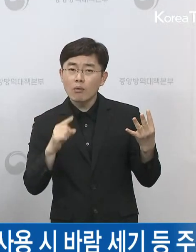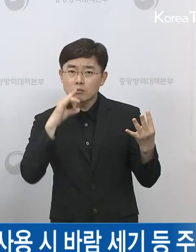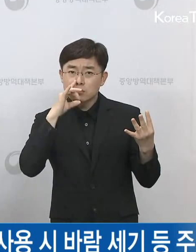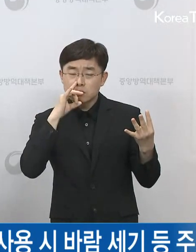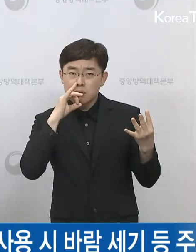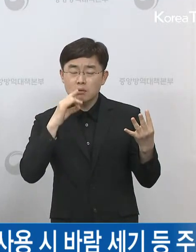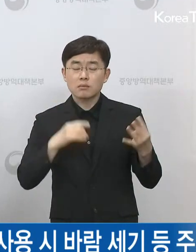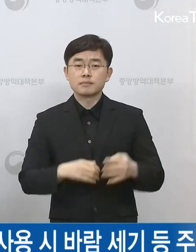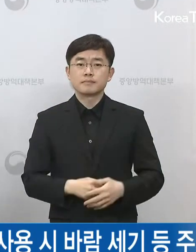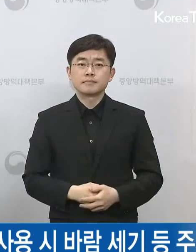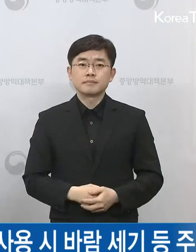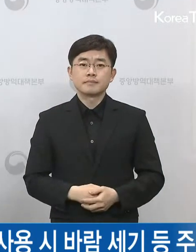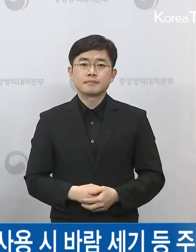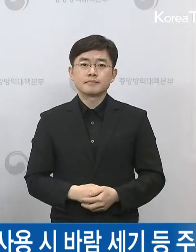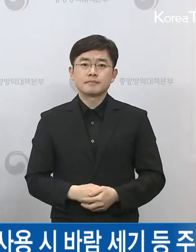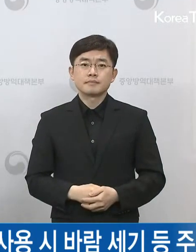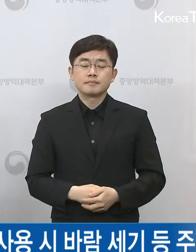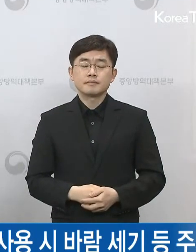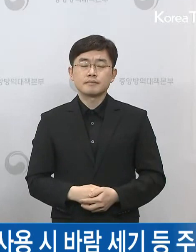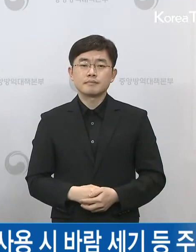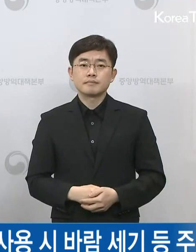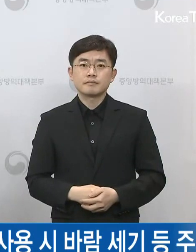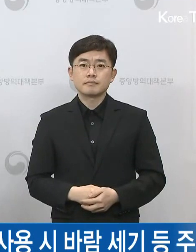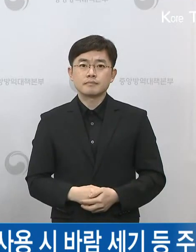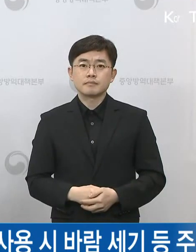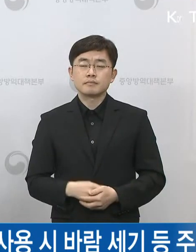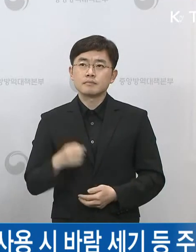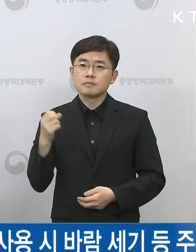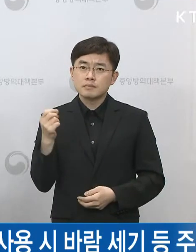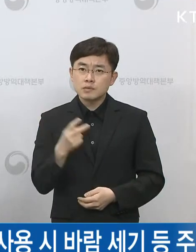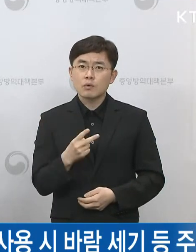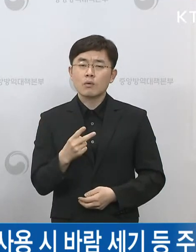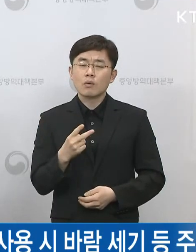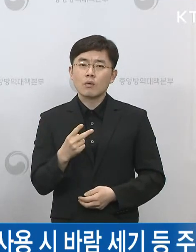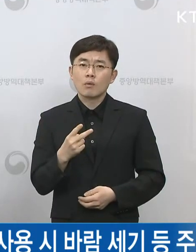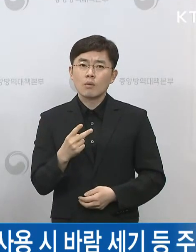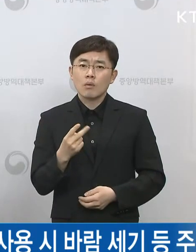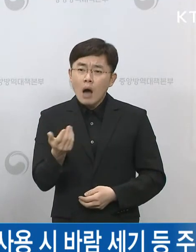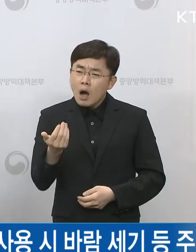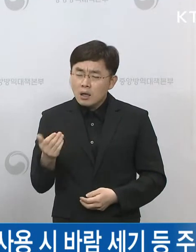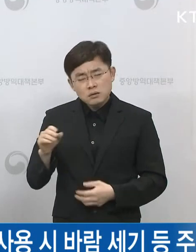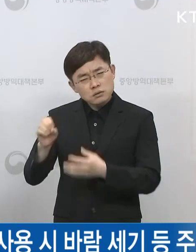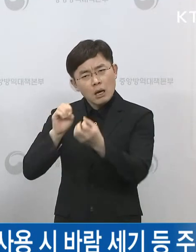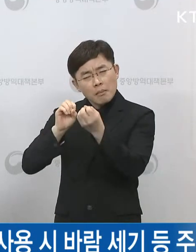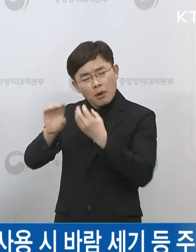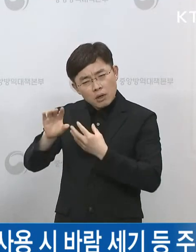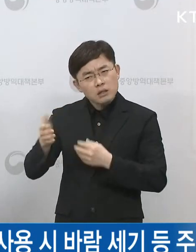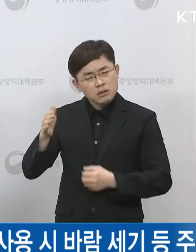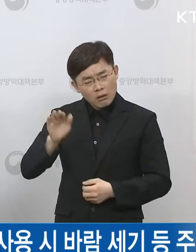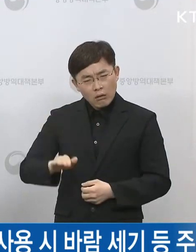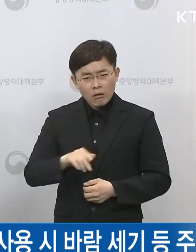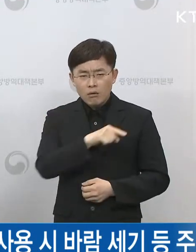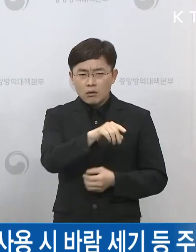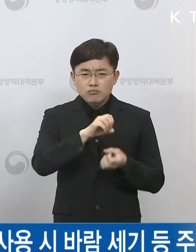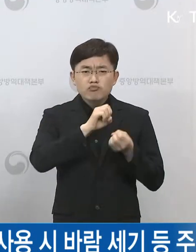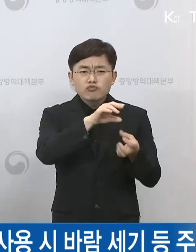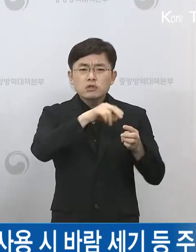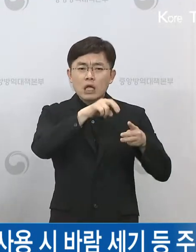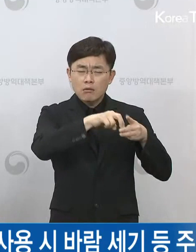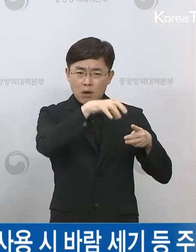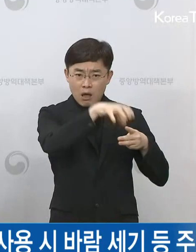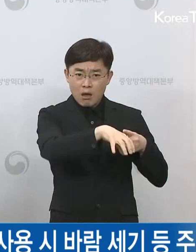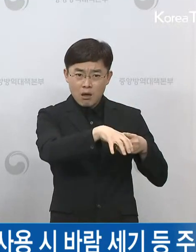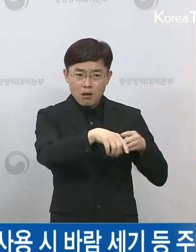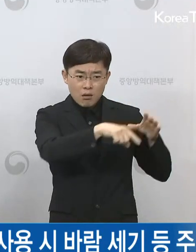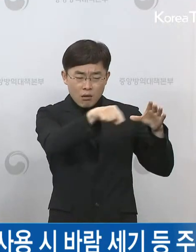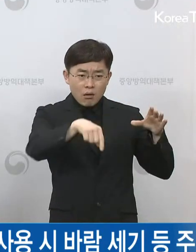있는 건지 좀 궁금하고요. 그리고 혹시 아까도 답변을 해주셨지만 물류센터를 특정해서